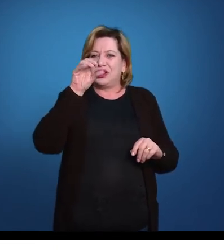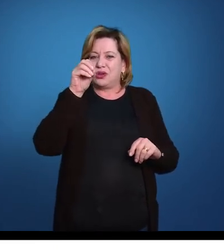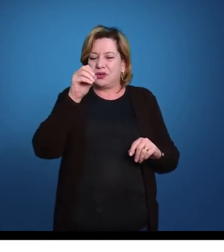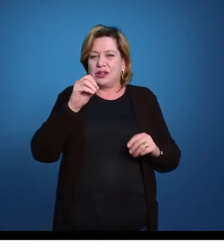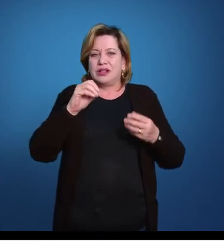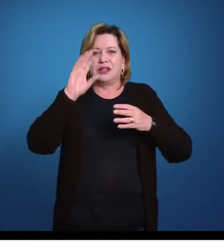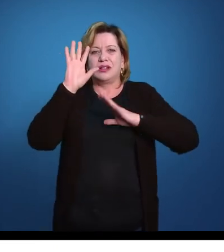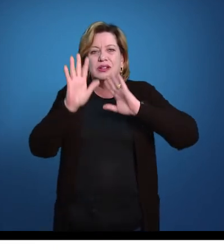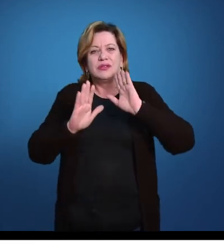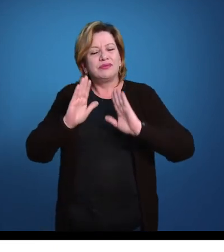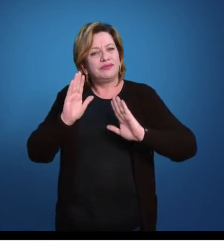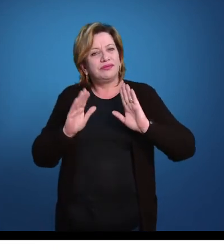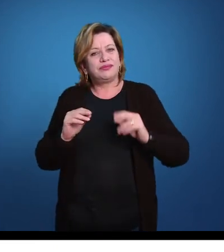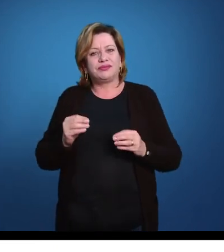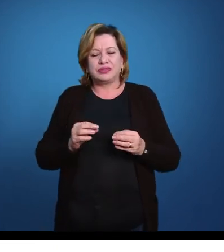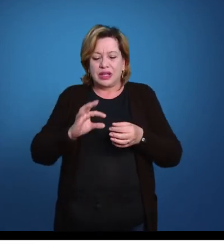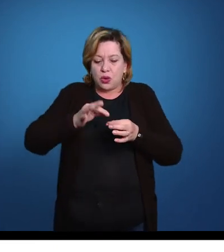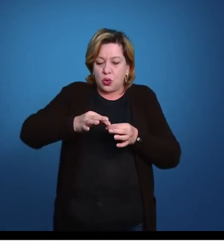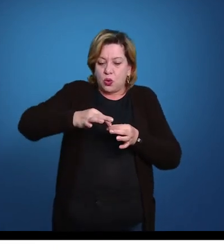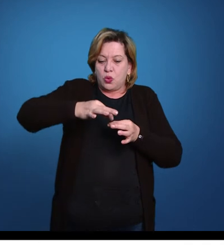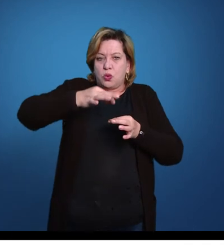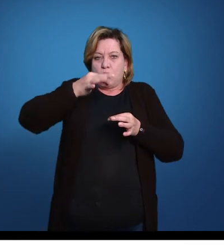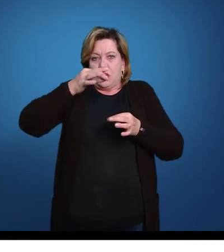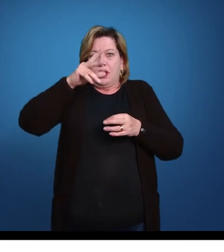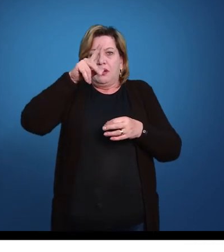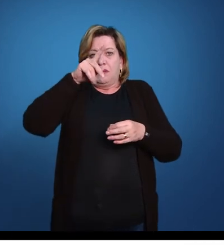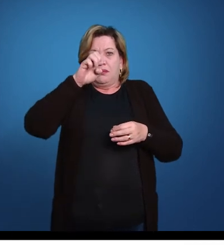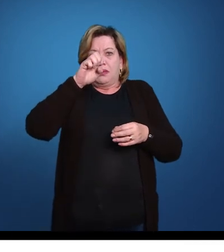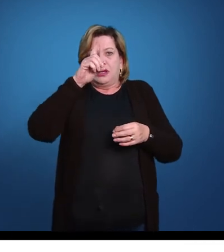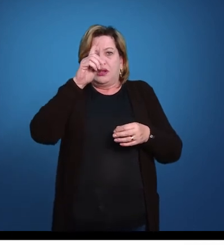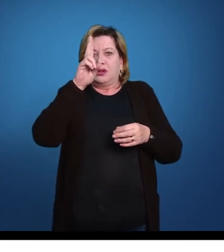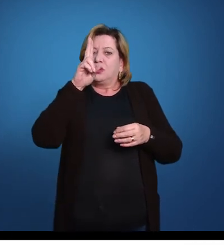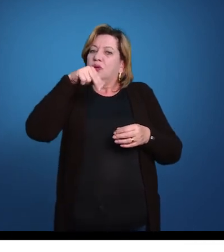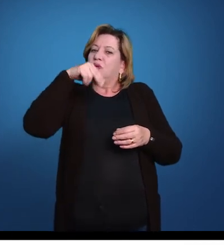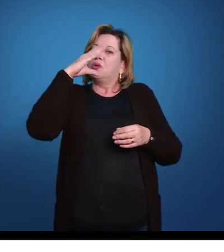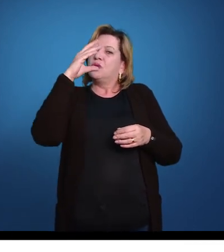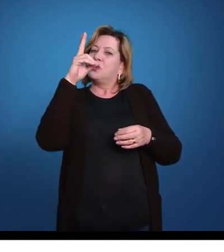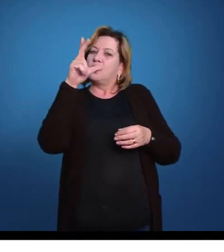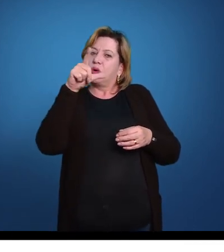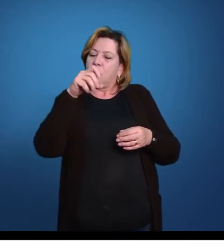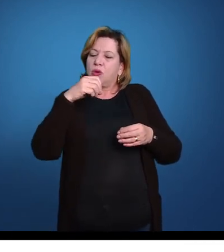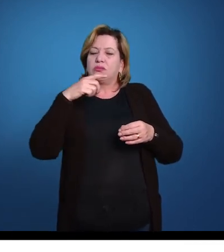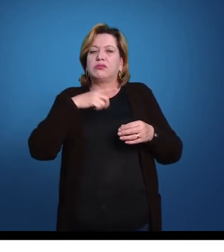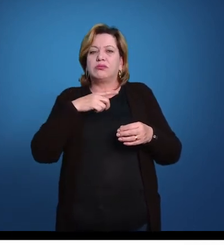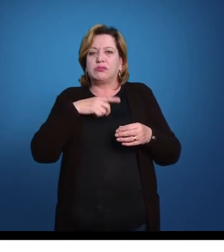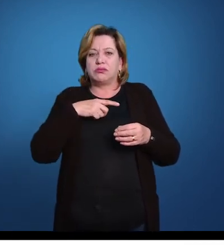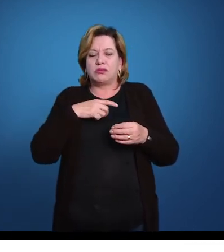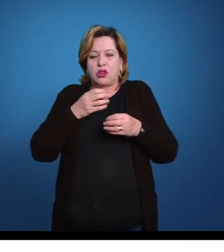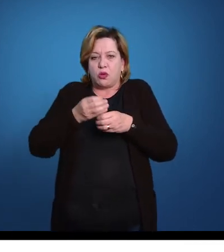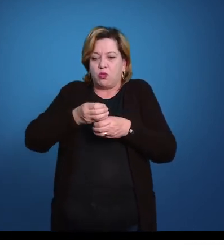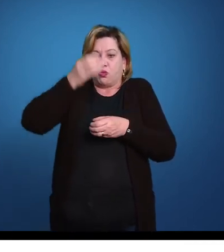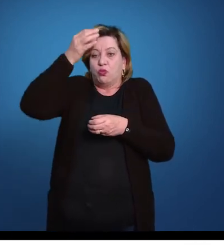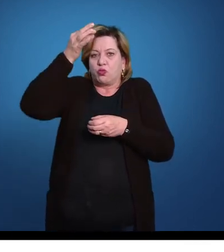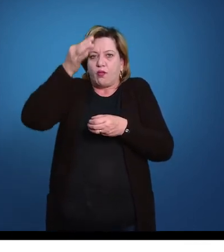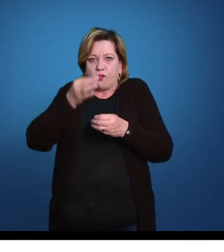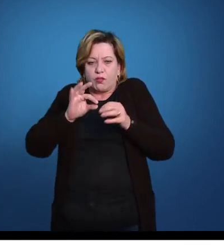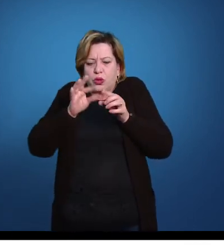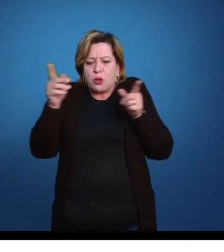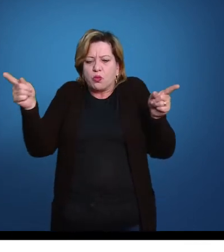esse pedúnculo pode ser maior ou menor, pode ser mais curto, mais comprido, pode ser mais grosso, pode até em